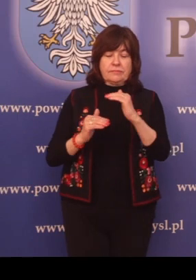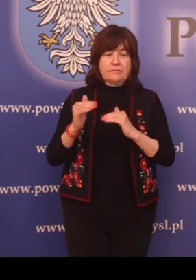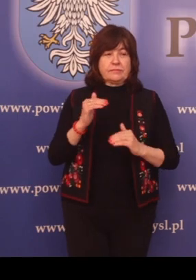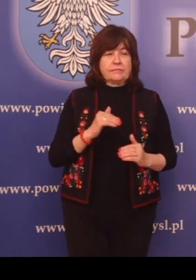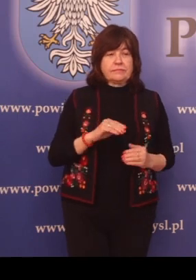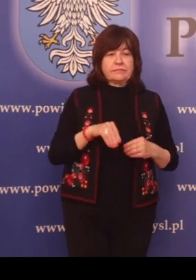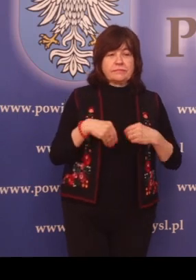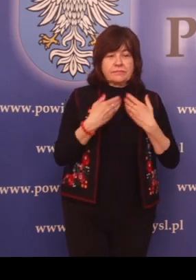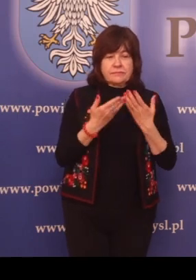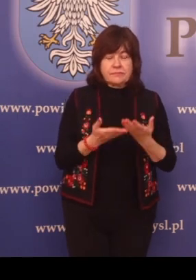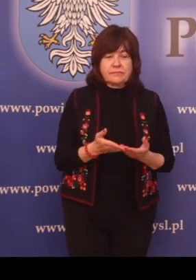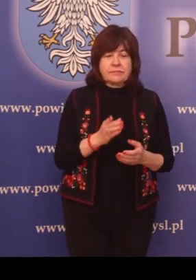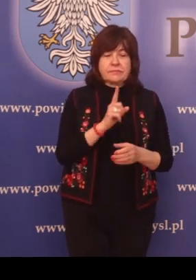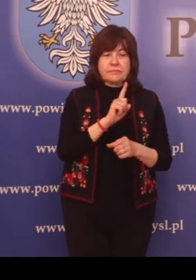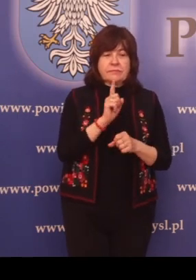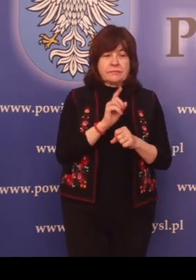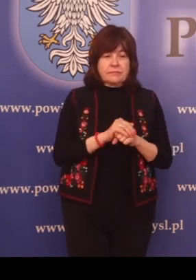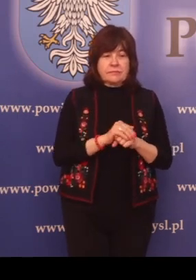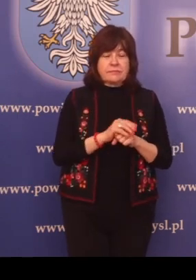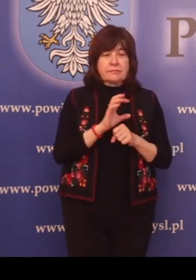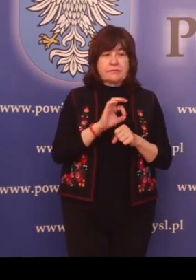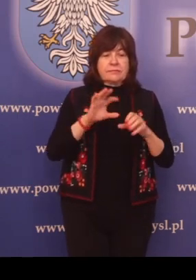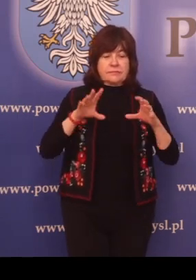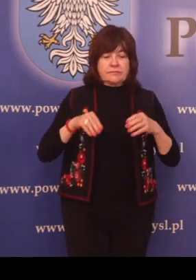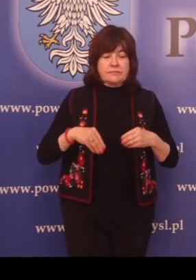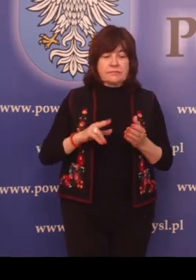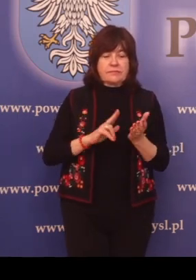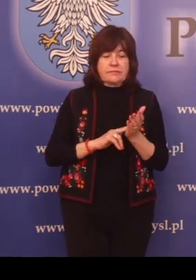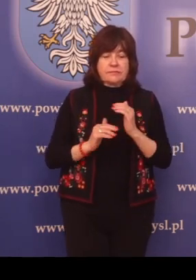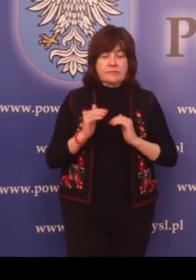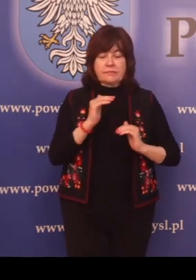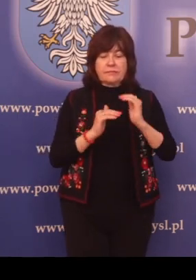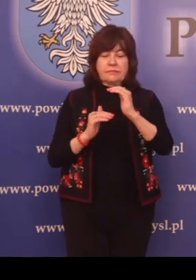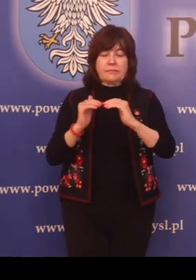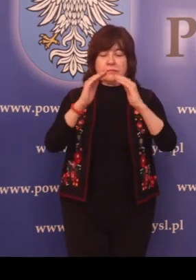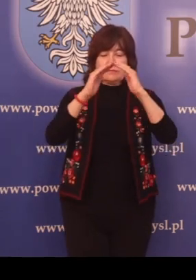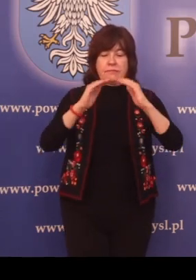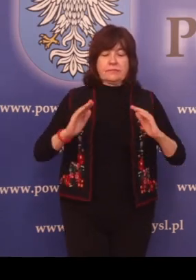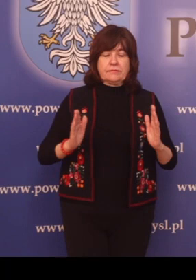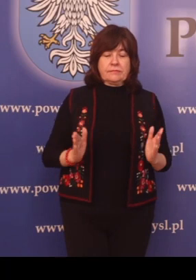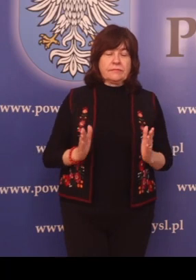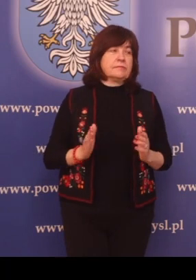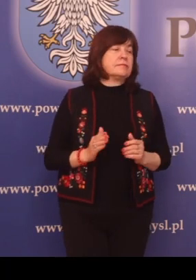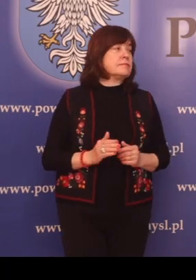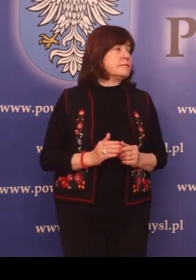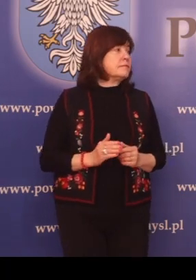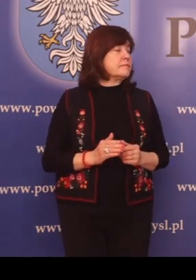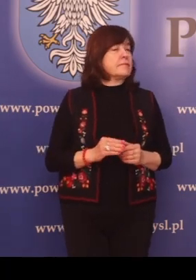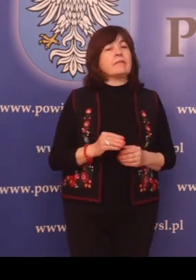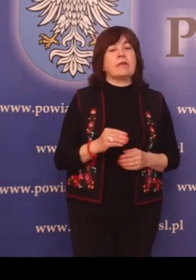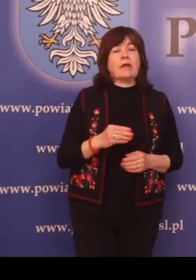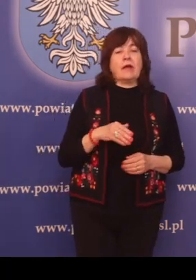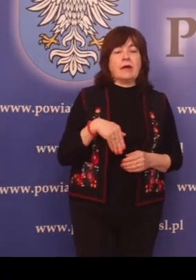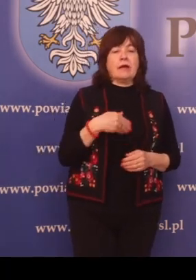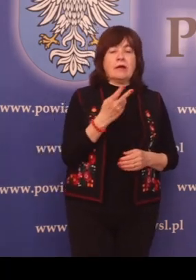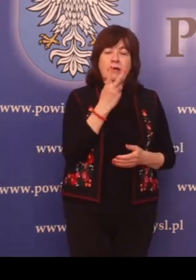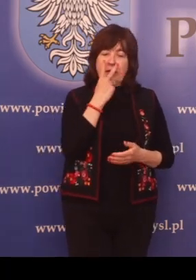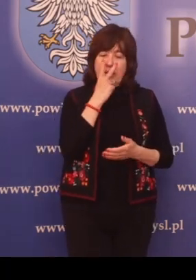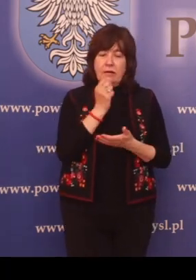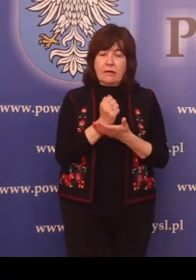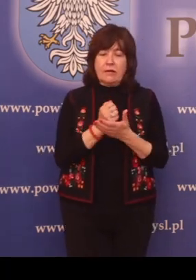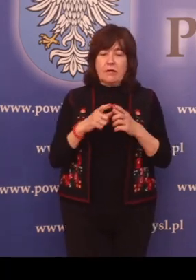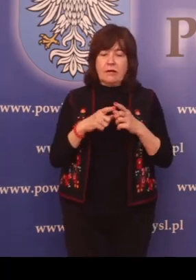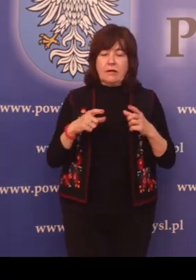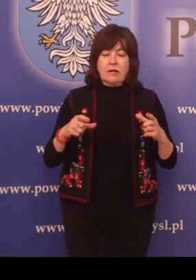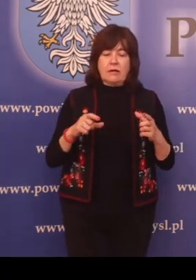Wydawanie decyzji o pozwoleniu na budowę budynków. Wydawanie zaświadczeń o